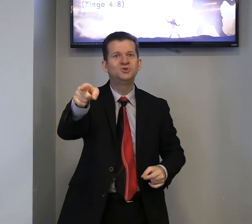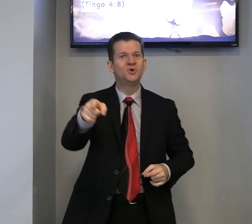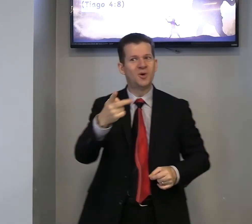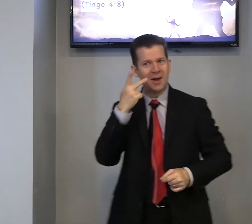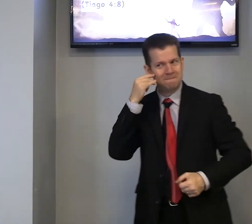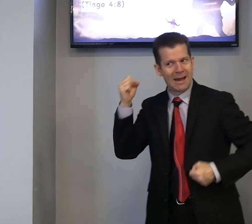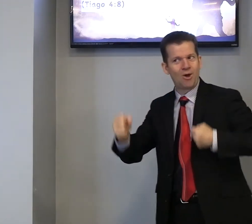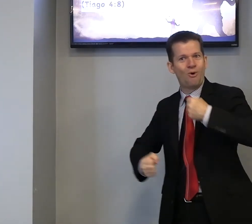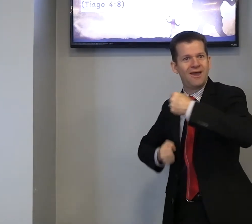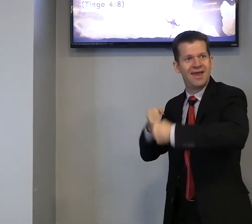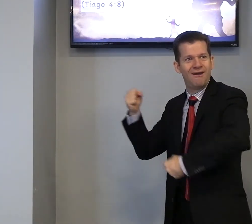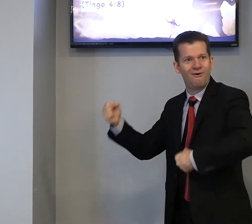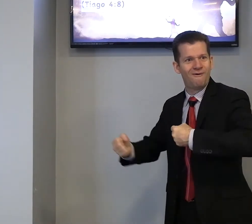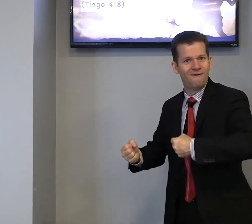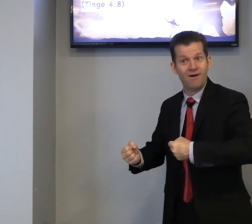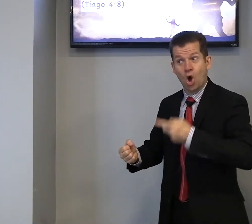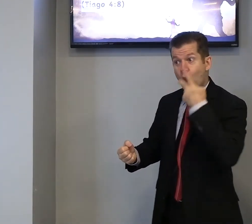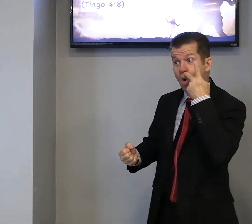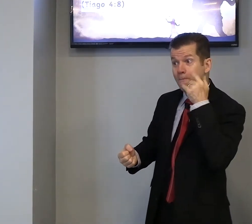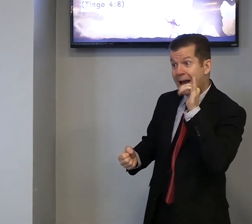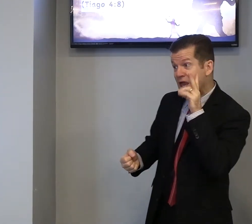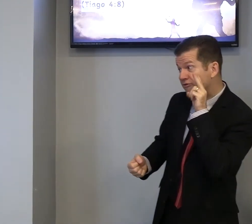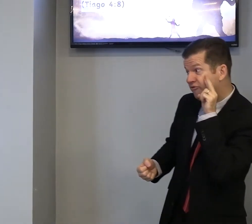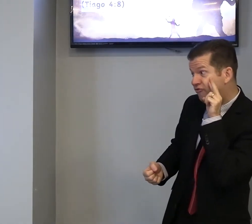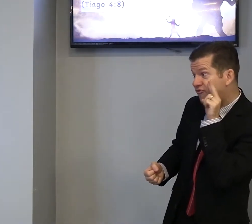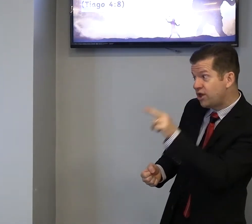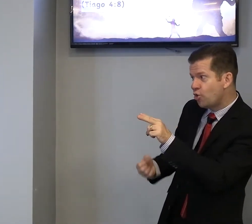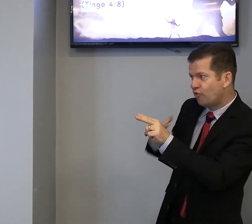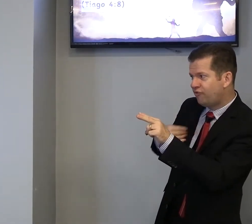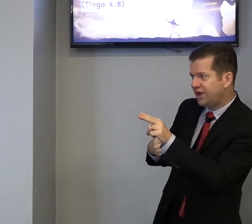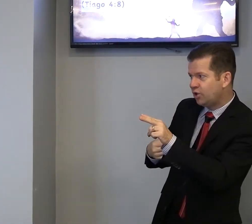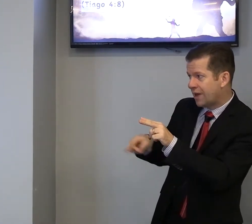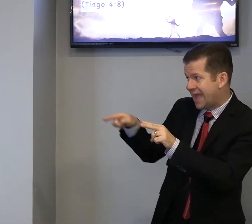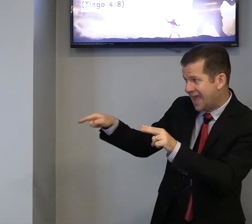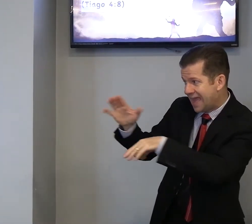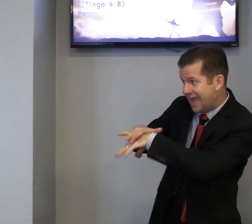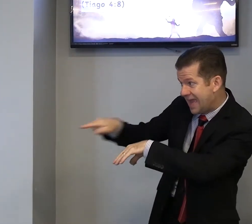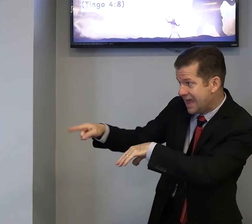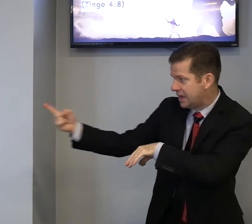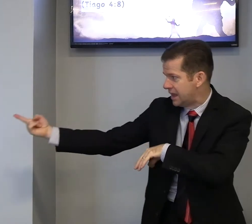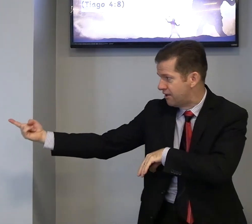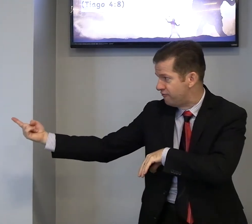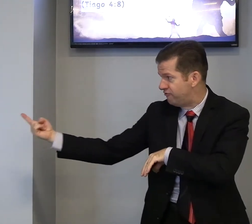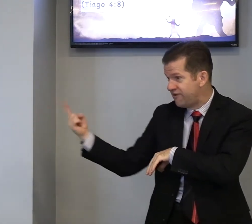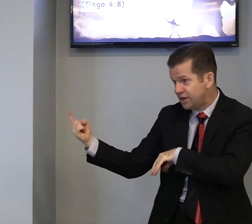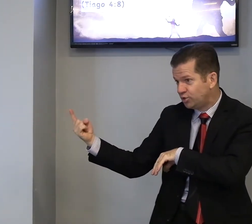isso, pai correu, o pai, viu, filho, ele, vindo,